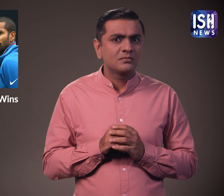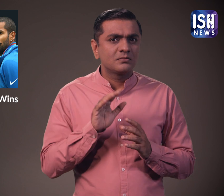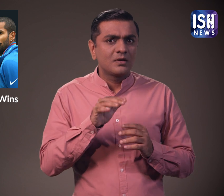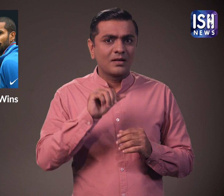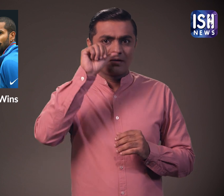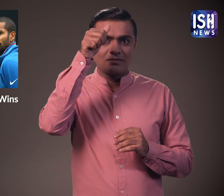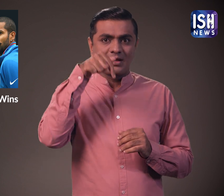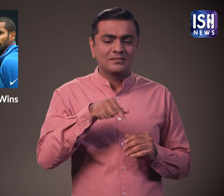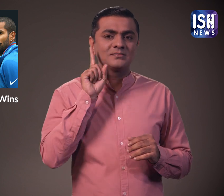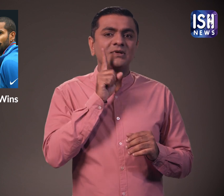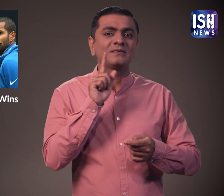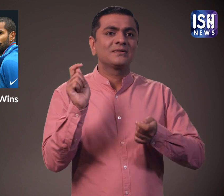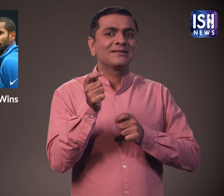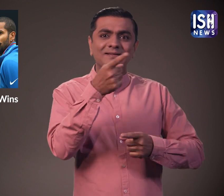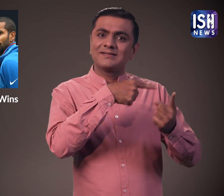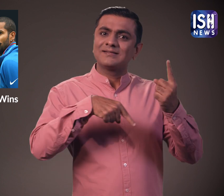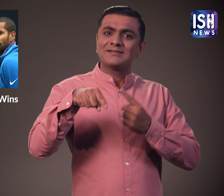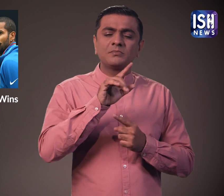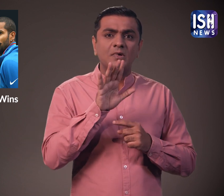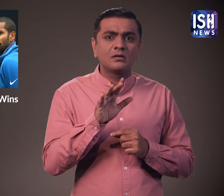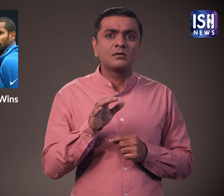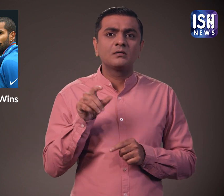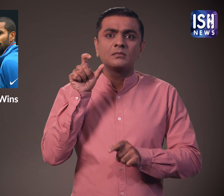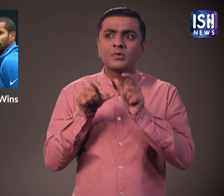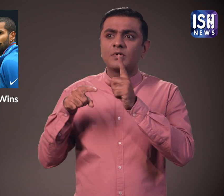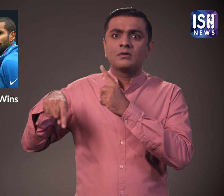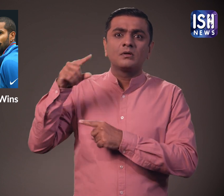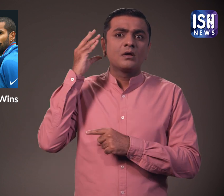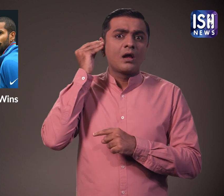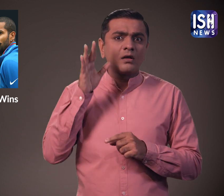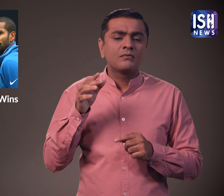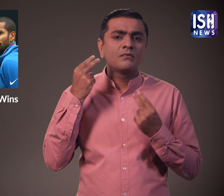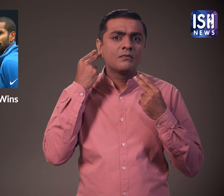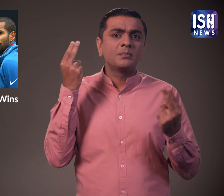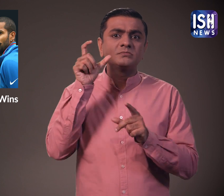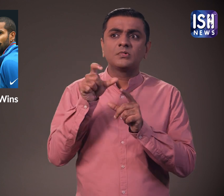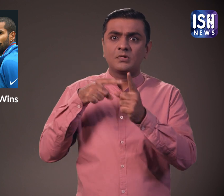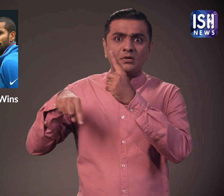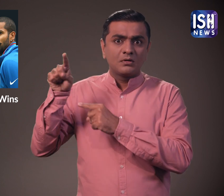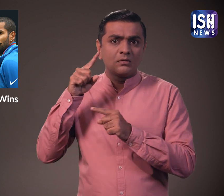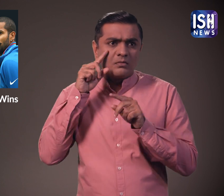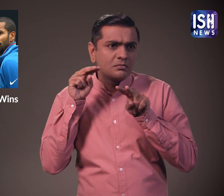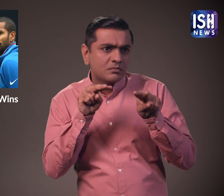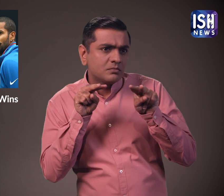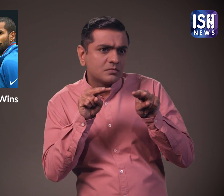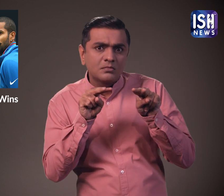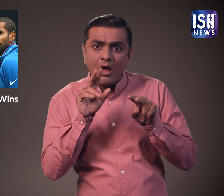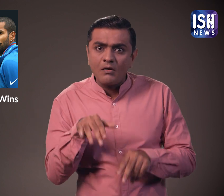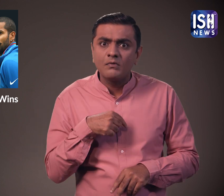हैरानी की बात है कि डेफ क्रिकेट टॉर्णामेंट पर कई सुनने वाले व्यक्तियों ने कमेंस किये है।